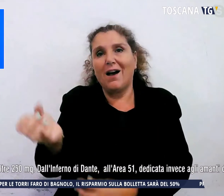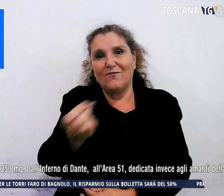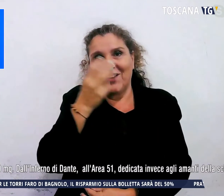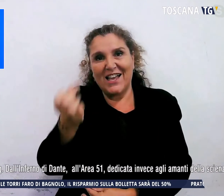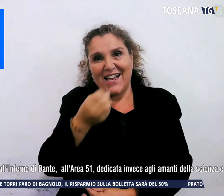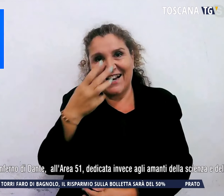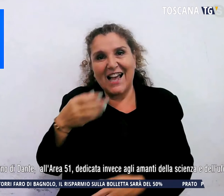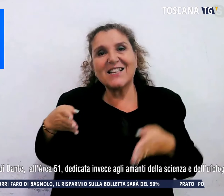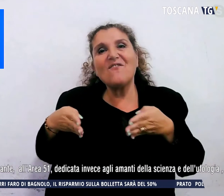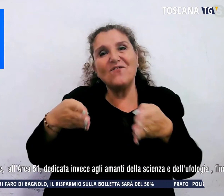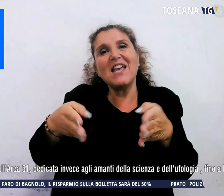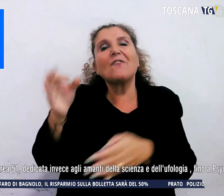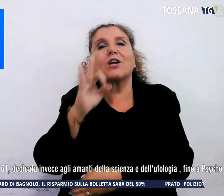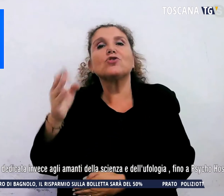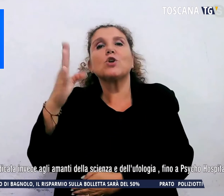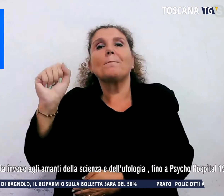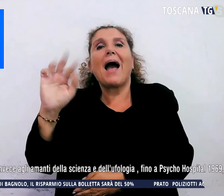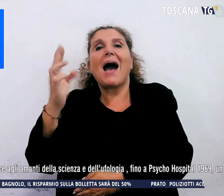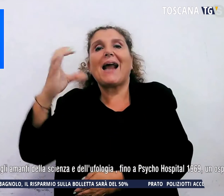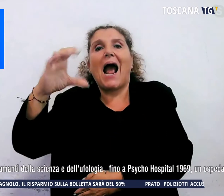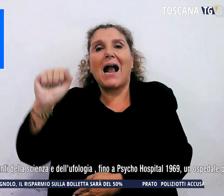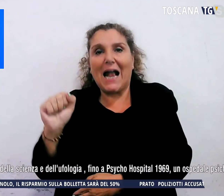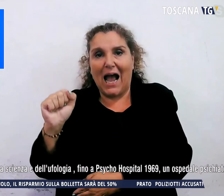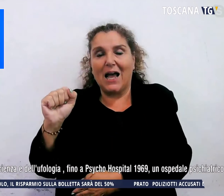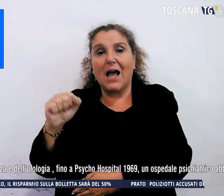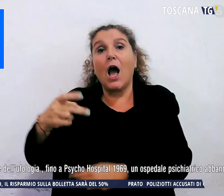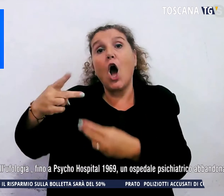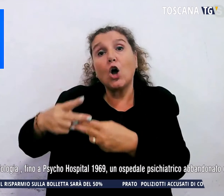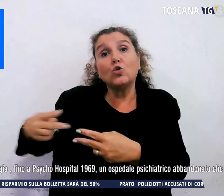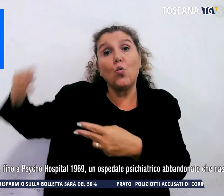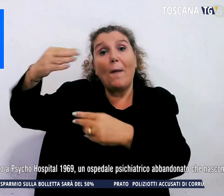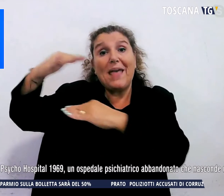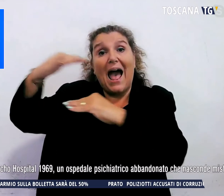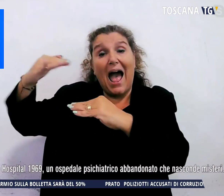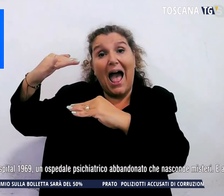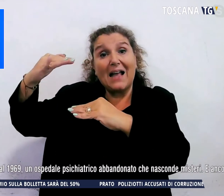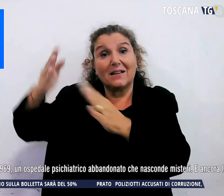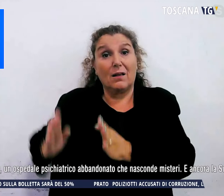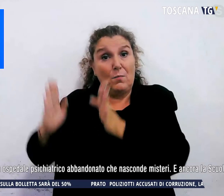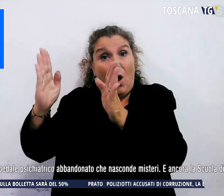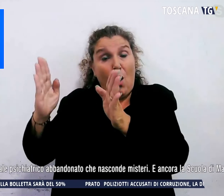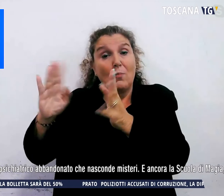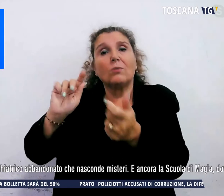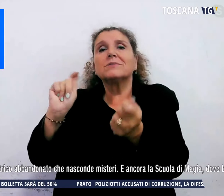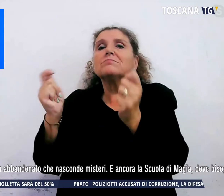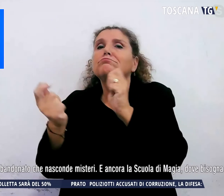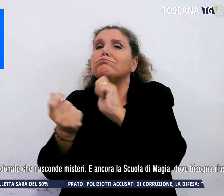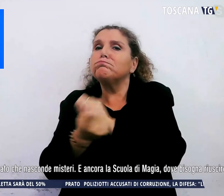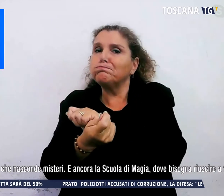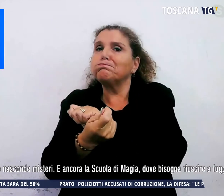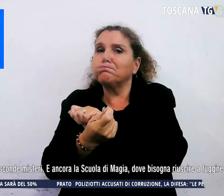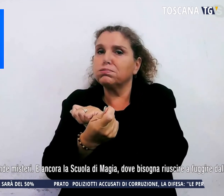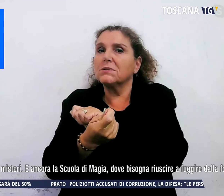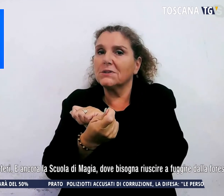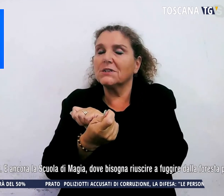Francesco Baracca. I due piani dell'immobile infatti sono stati trasformati in 5